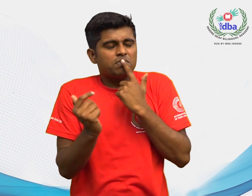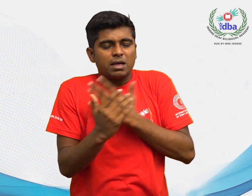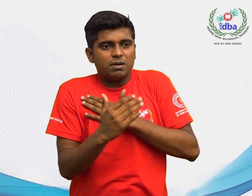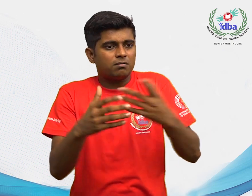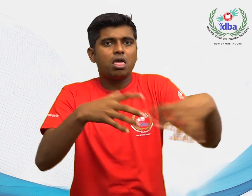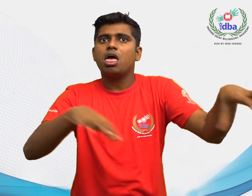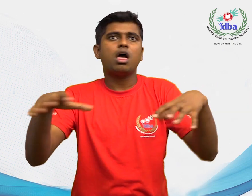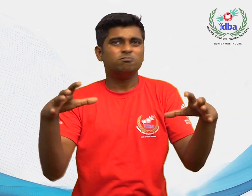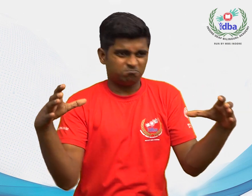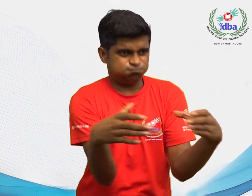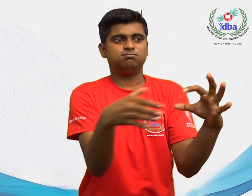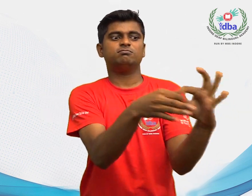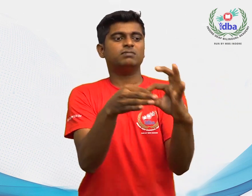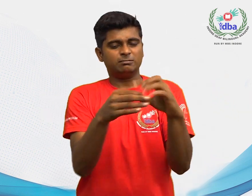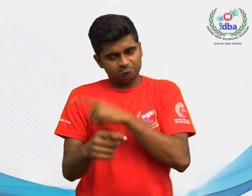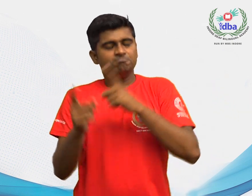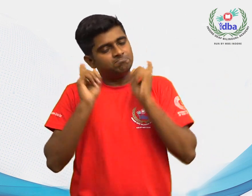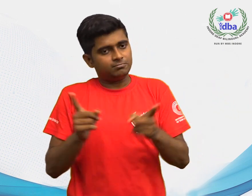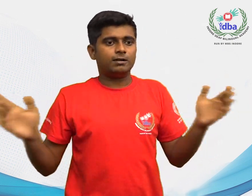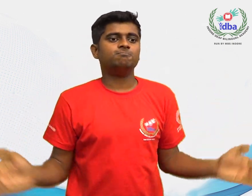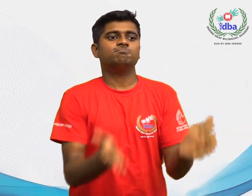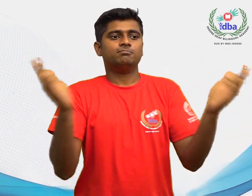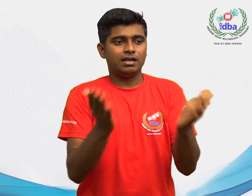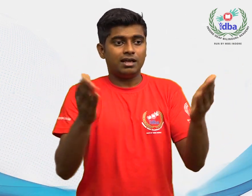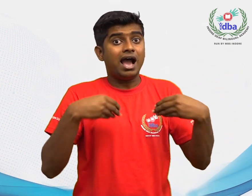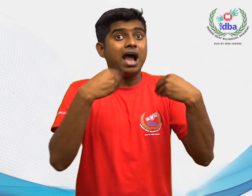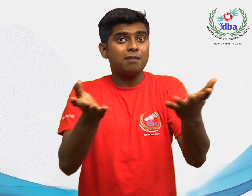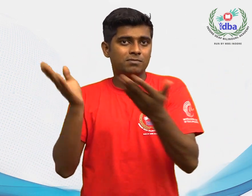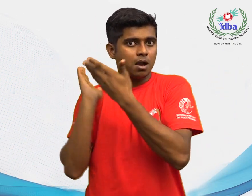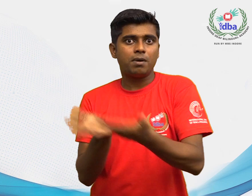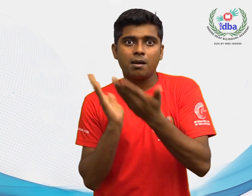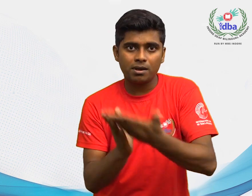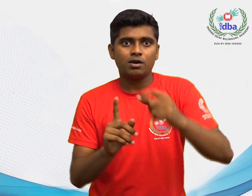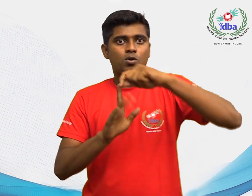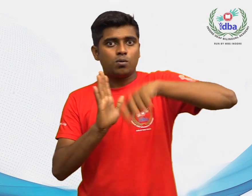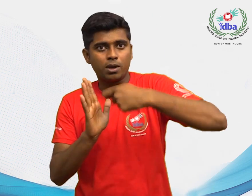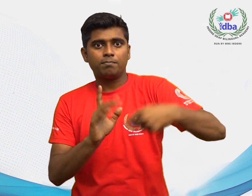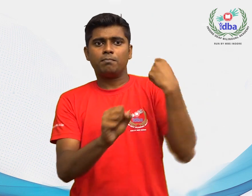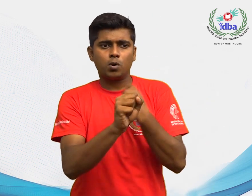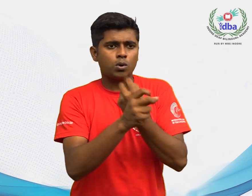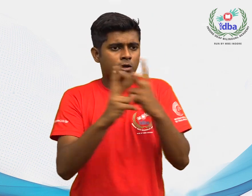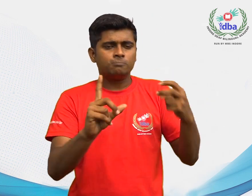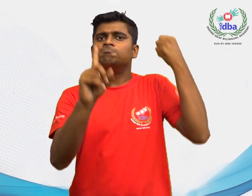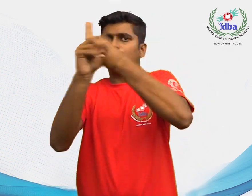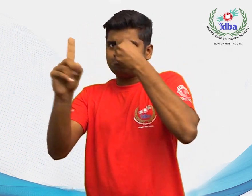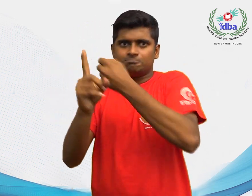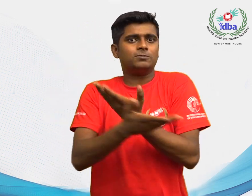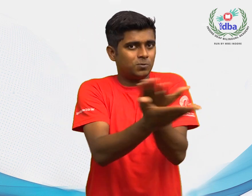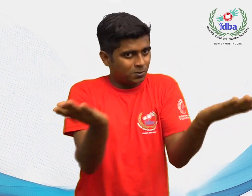कि ये दोनों अलग-थलग नहीं बलकि एक जुट होकर रहें और बधिरों को पुरसाहिद करें सरकार बधिर समुधाय को सेवाओं,